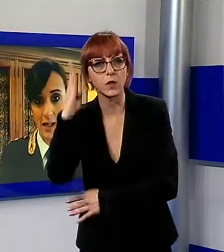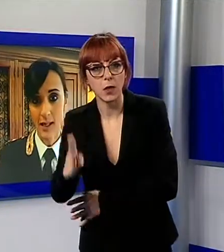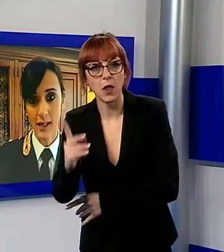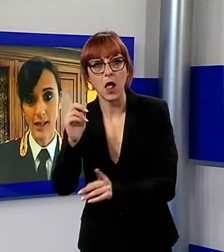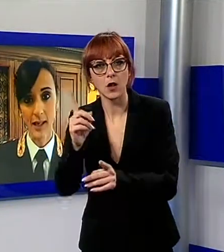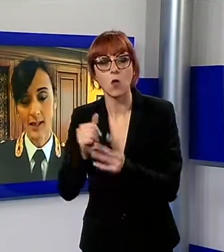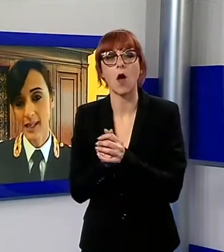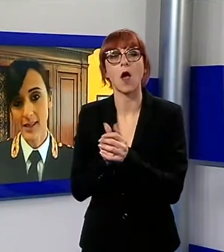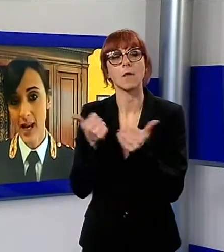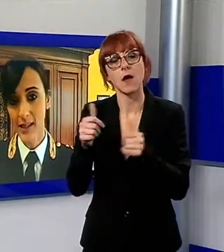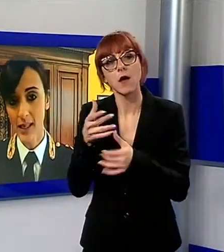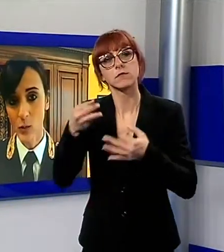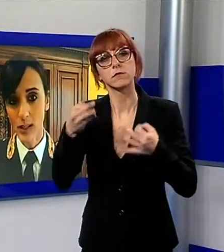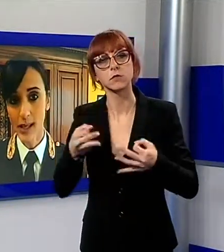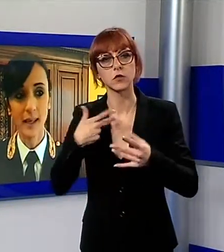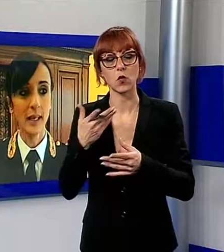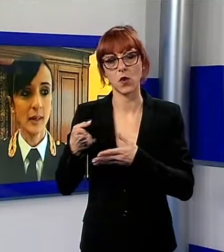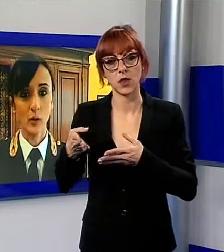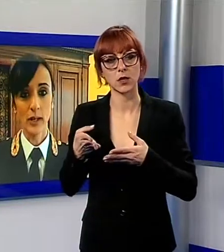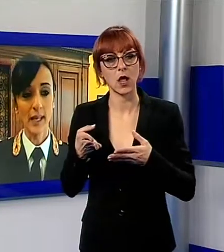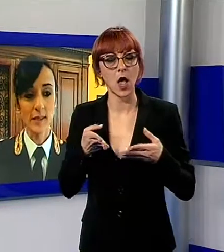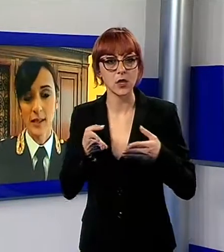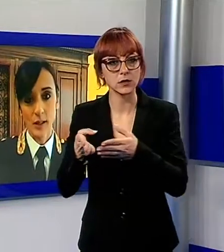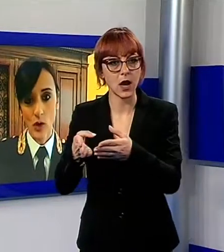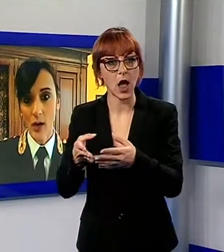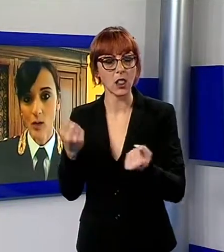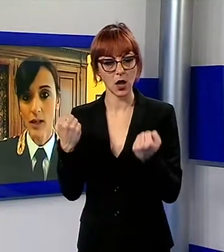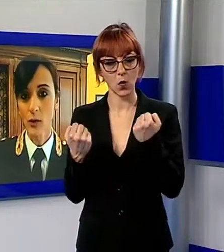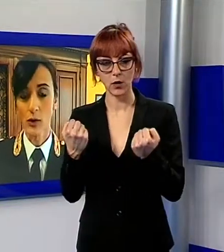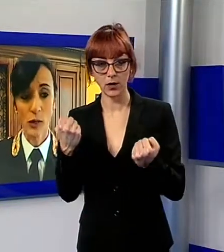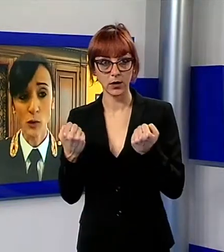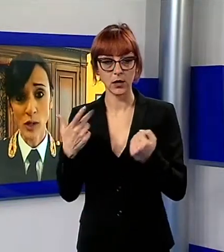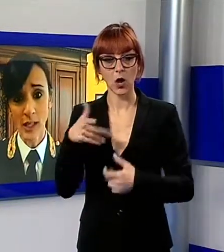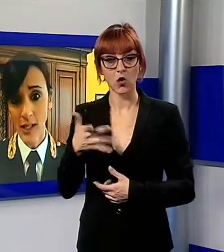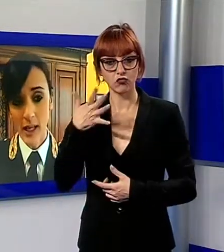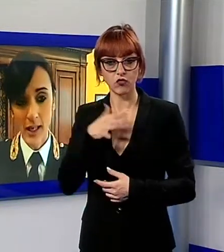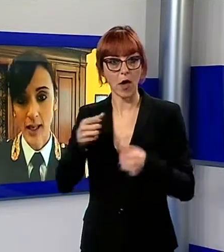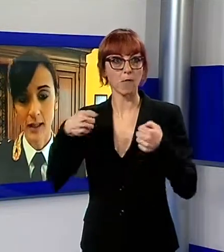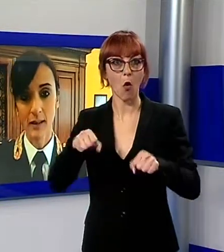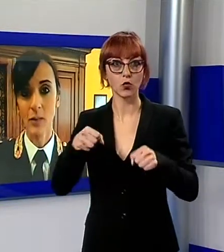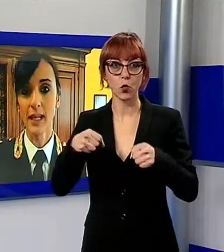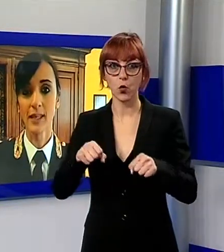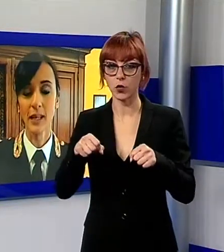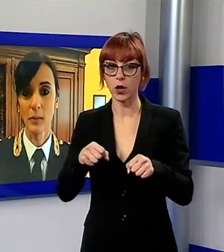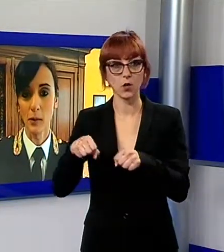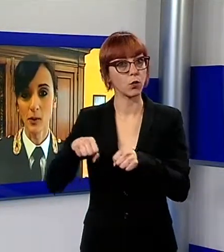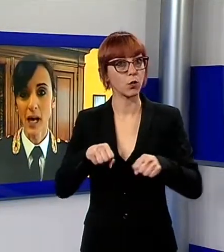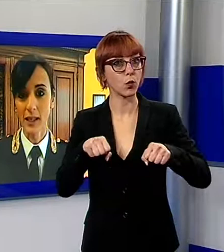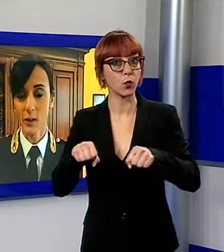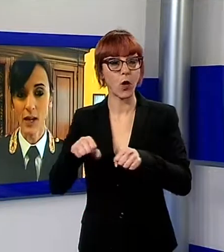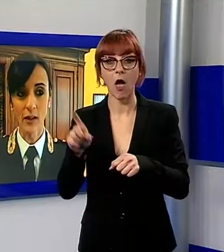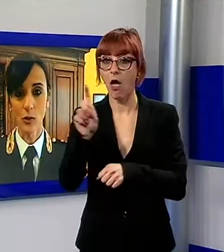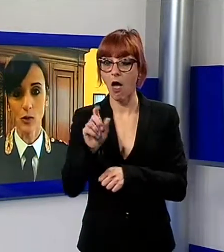sicurezza nelle strade, nella guida. Sono ragazzi che già guidano dei motorini e che magari nei